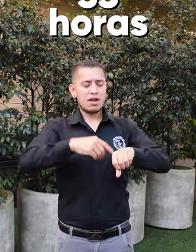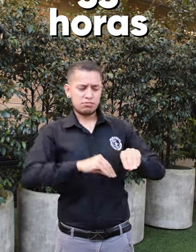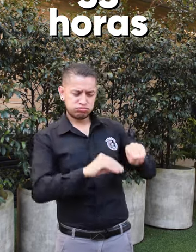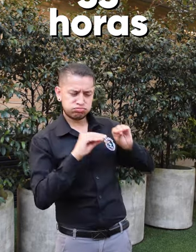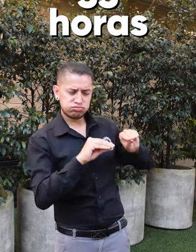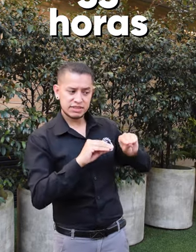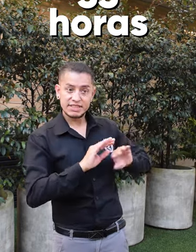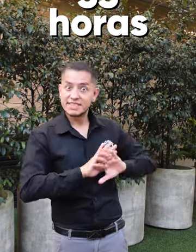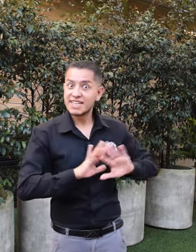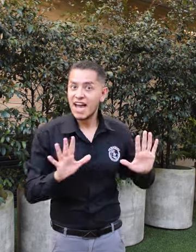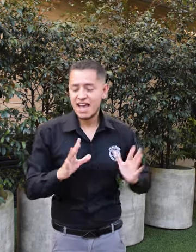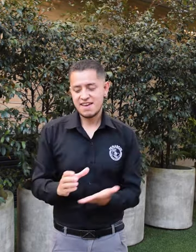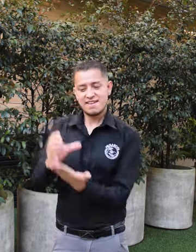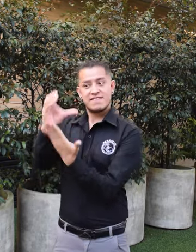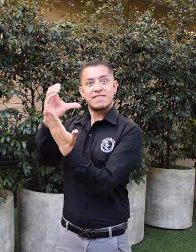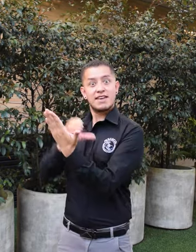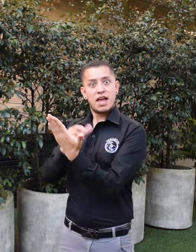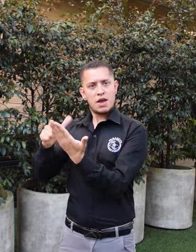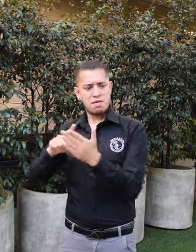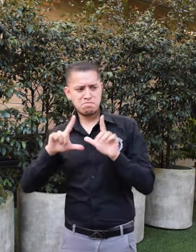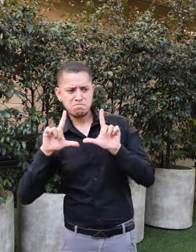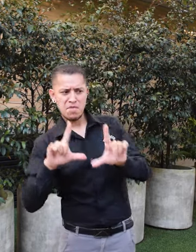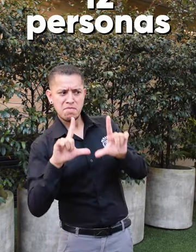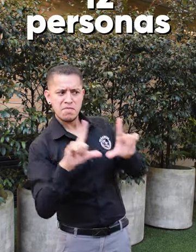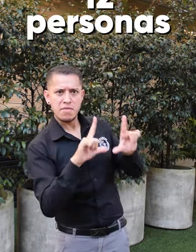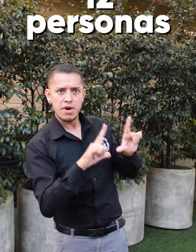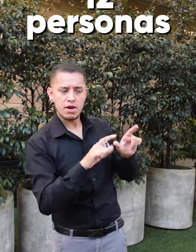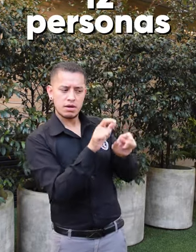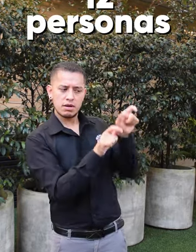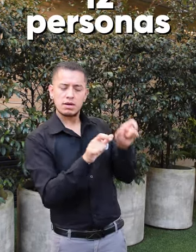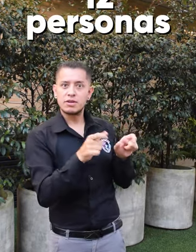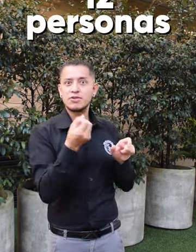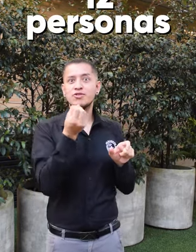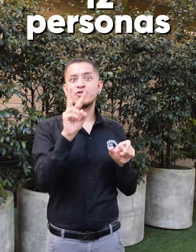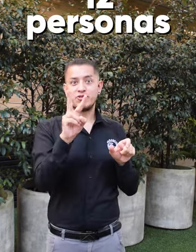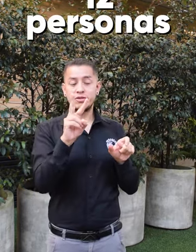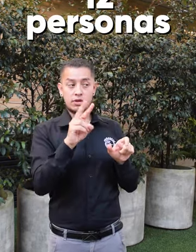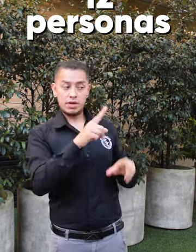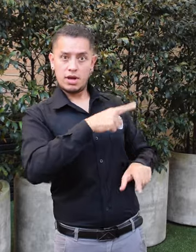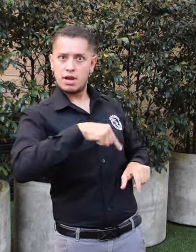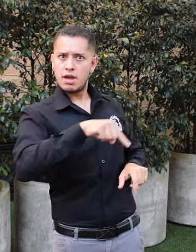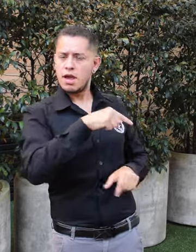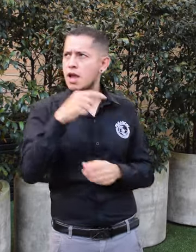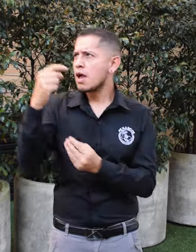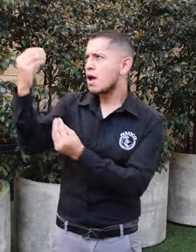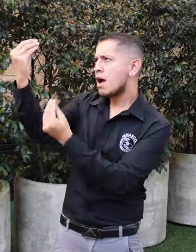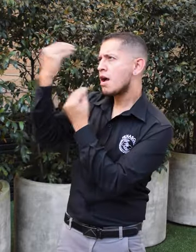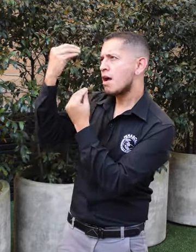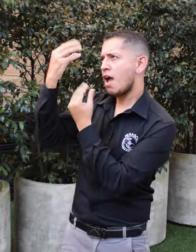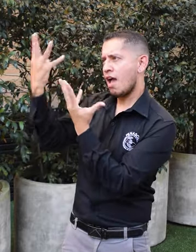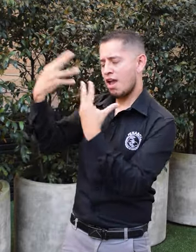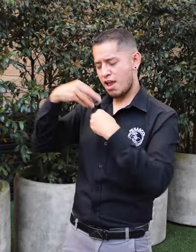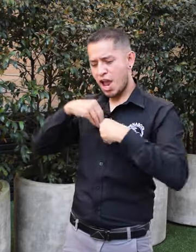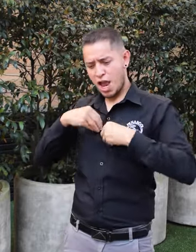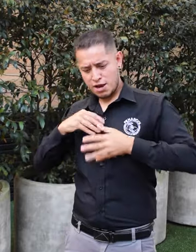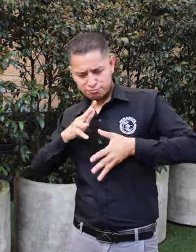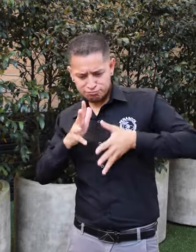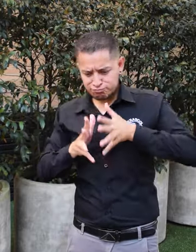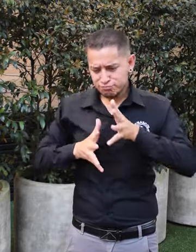horas. Al finalizar, de 15 participantes se certificaron 12 y adquirieron conocimientos en la